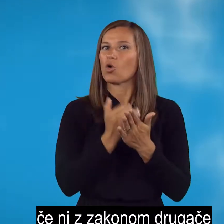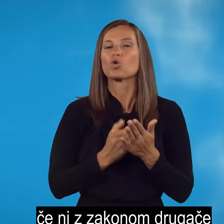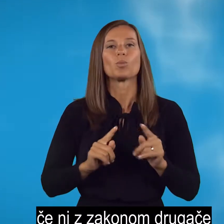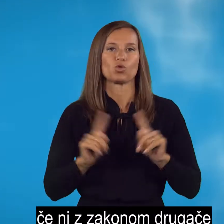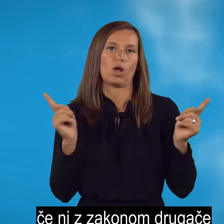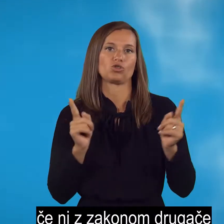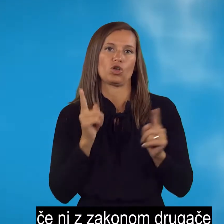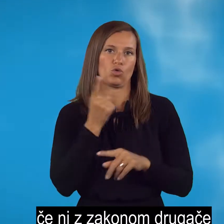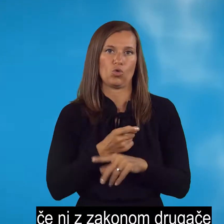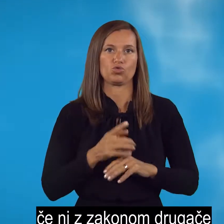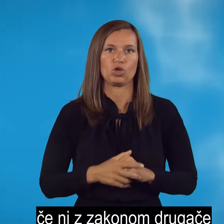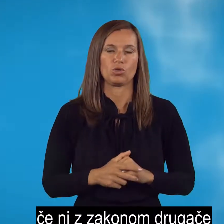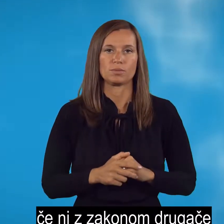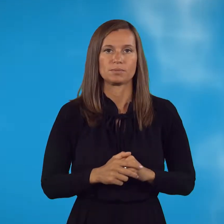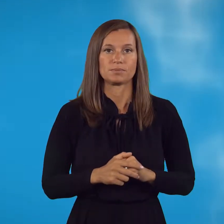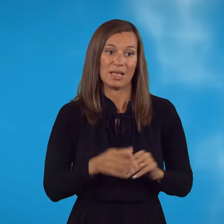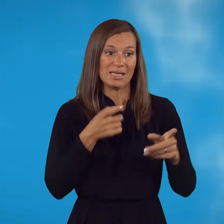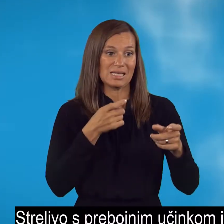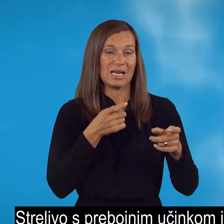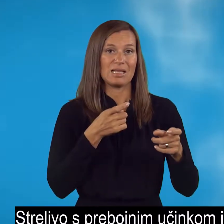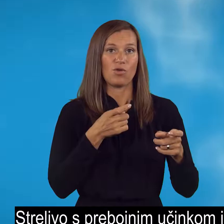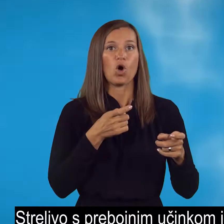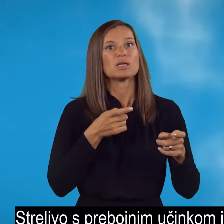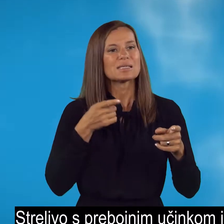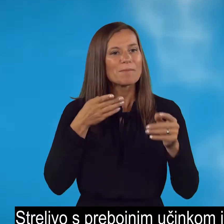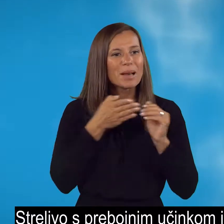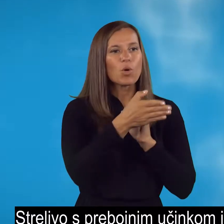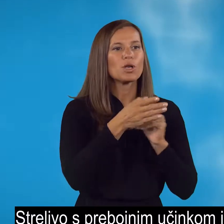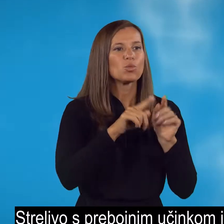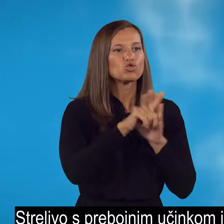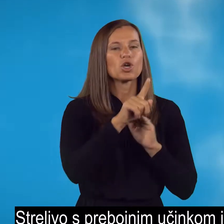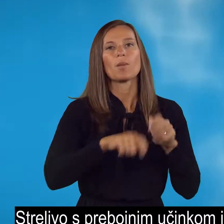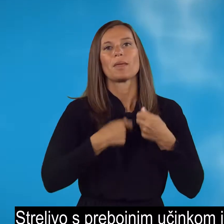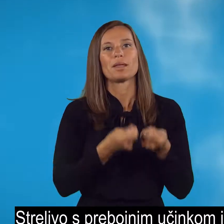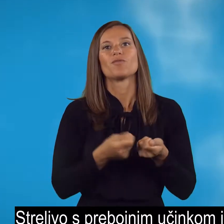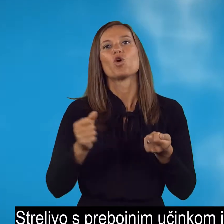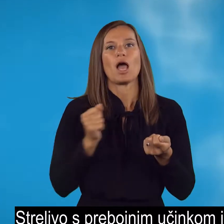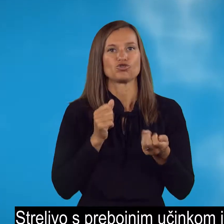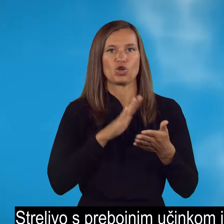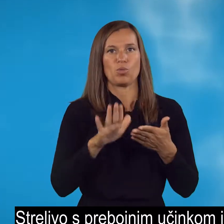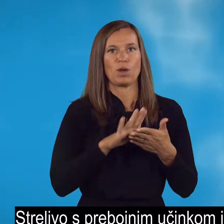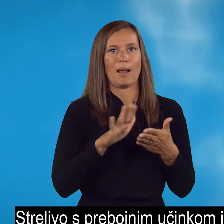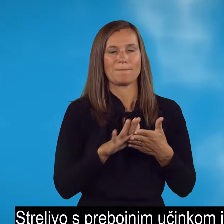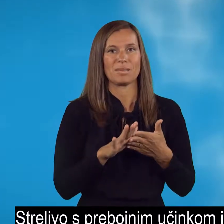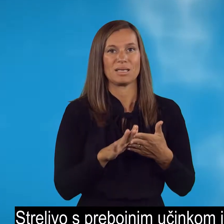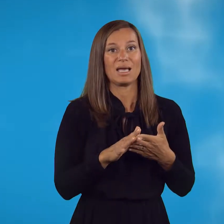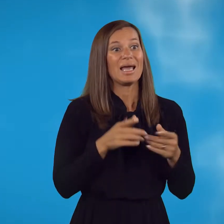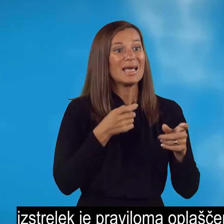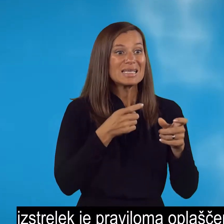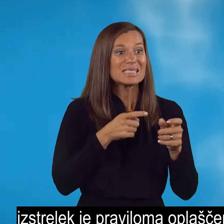drugače določeno. Streljivo s prebojnim učinkom je namenjeno vojaški uporabi. Izstrelek je